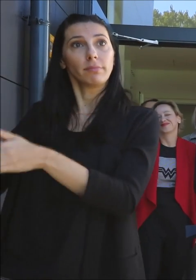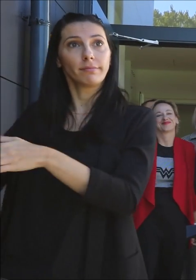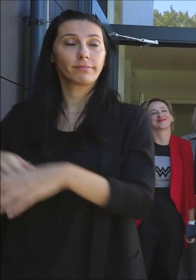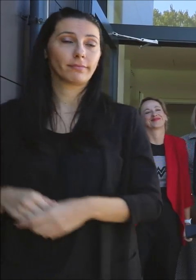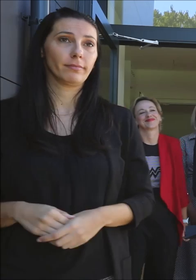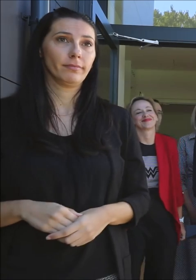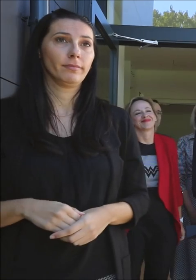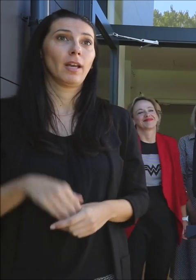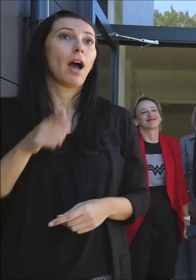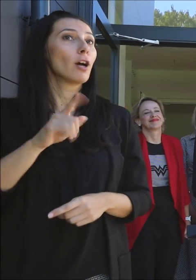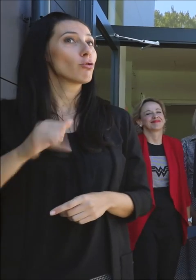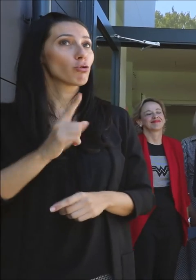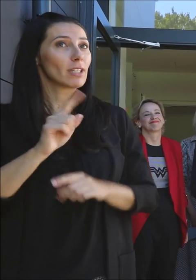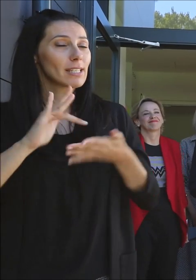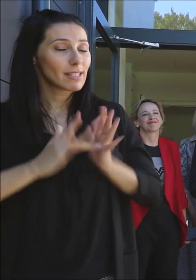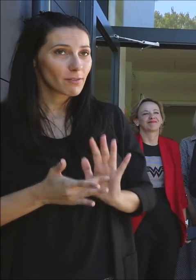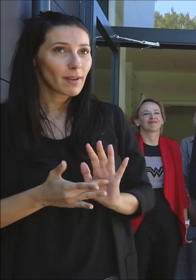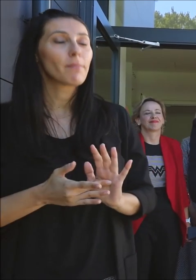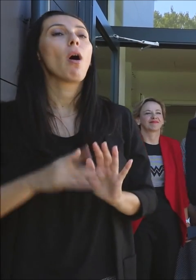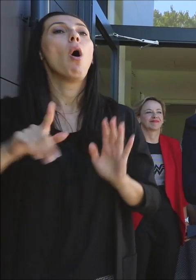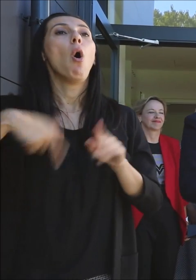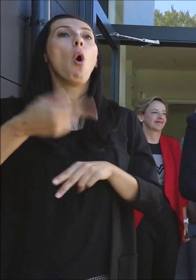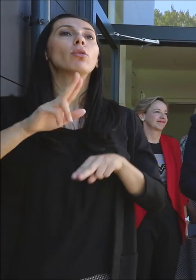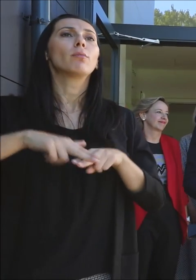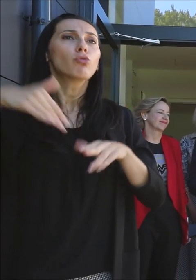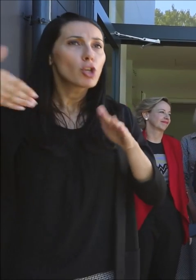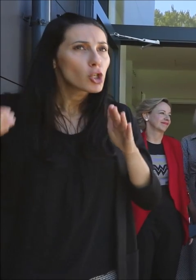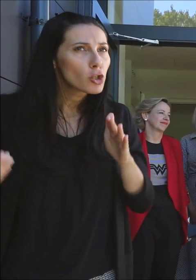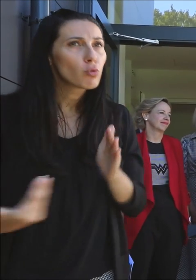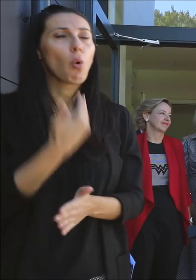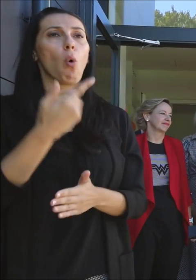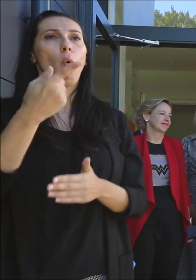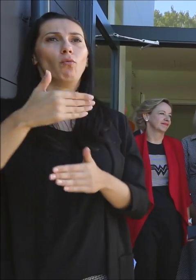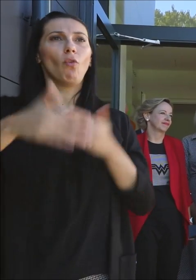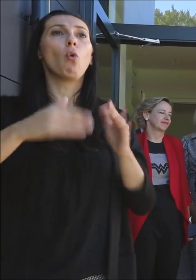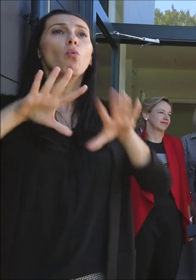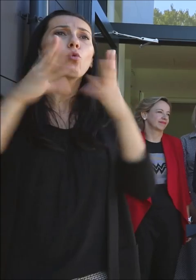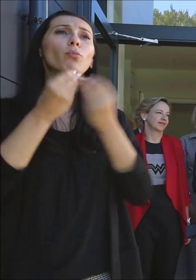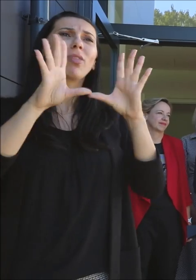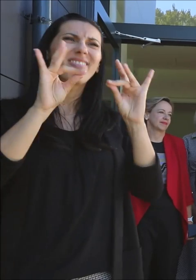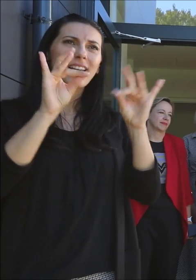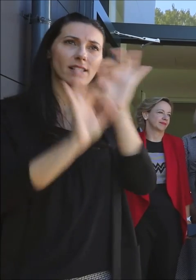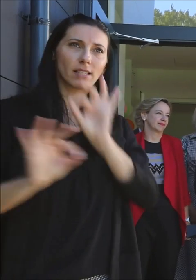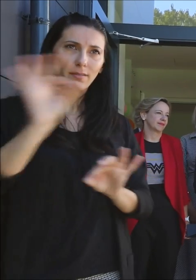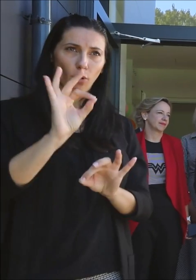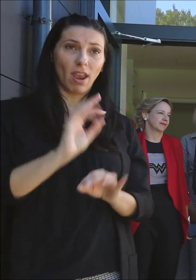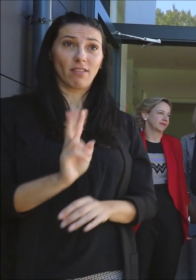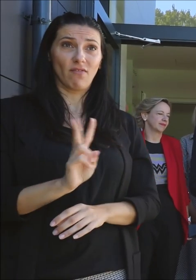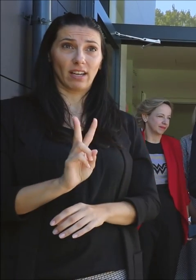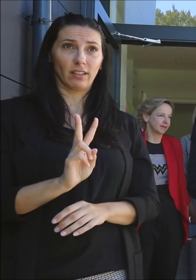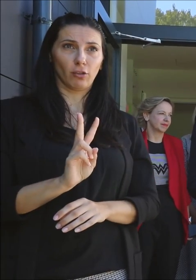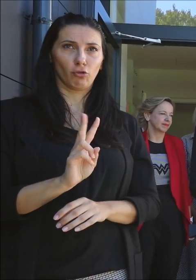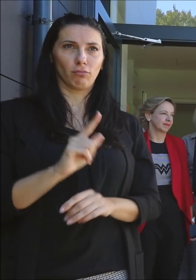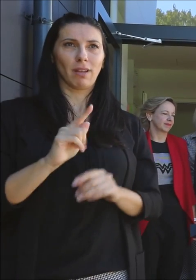kaže u onim reklama, jer onda kreće još dodatno nove val investicije, 10 projekta vrtića primjerno su na